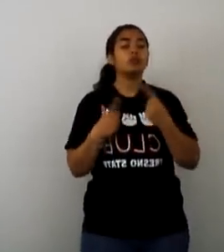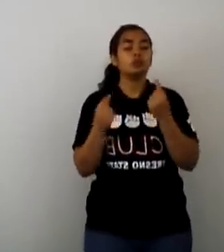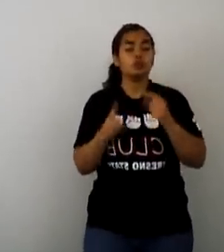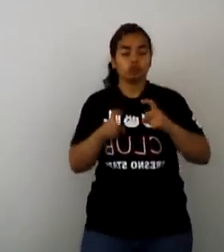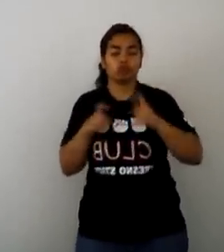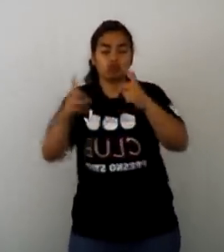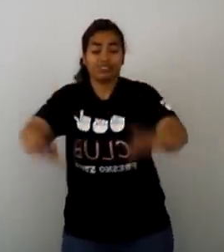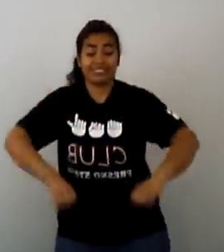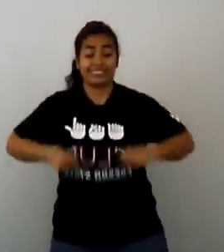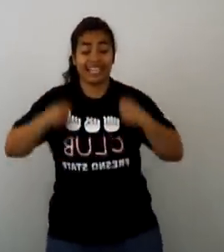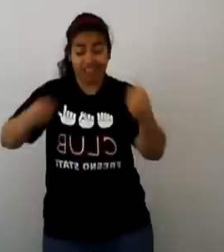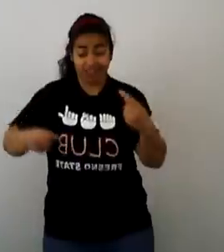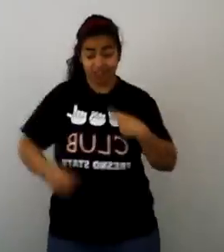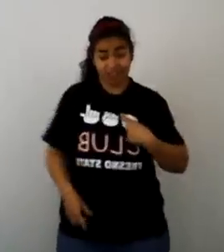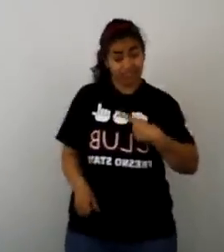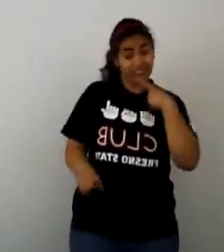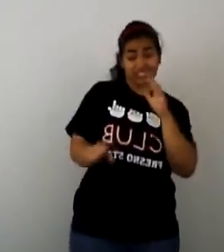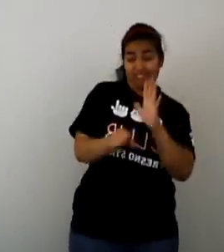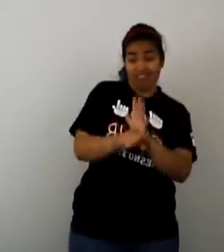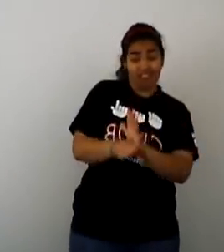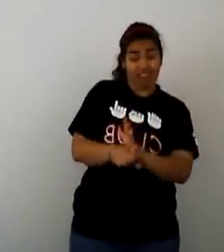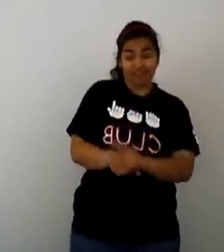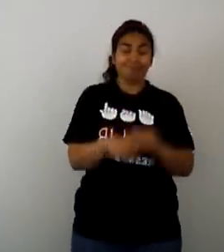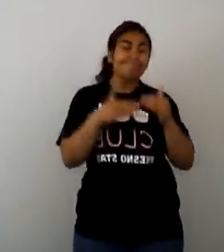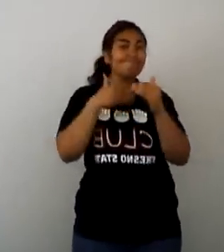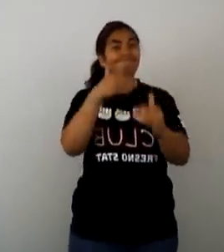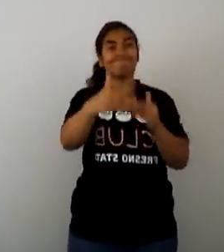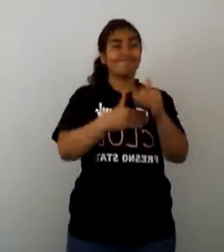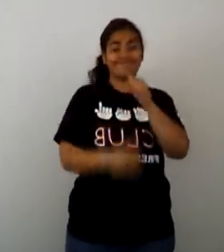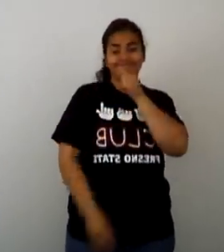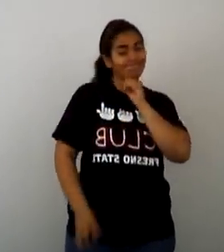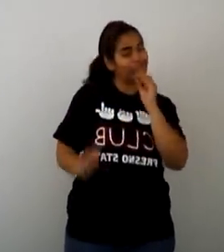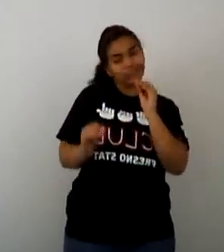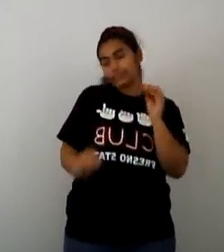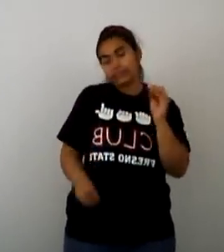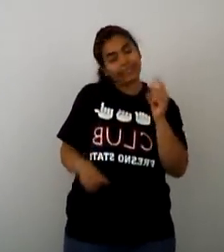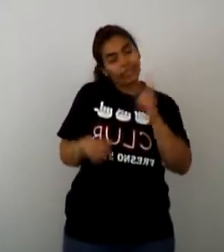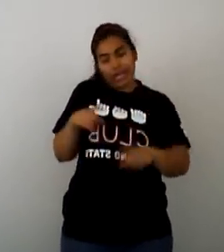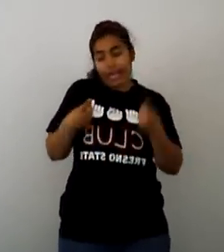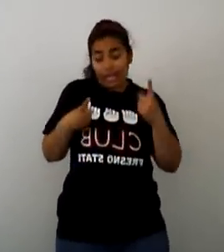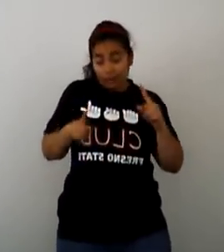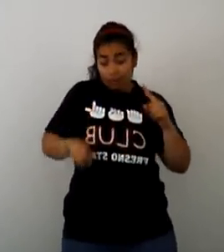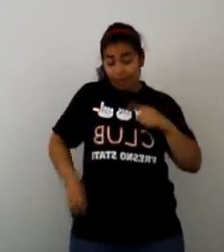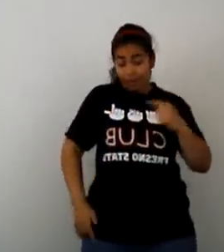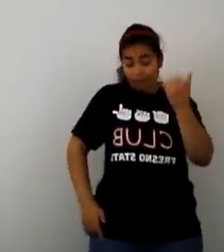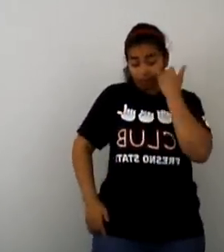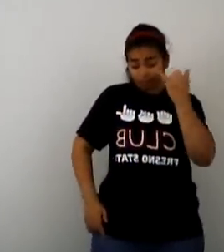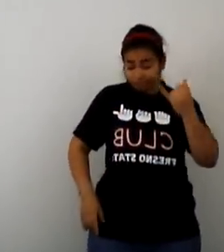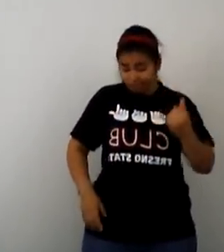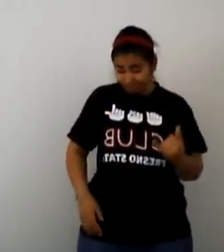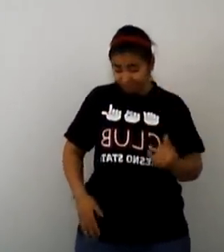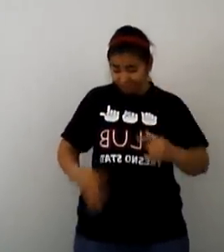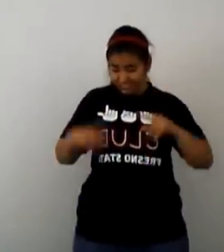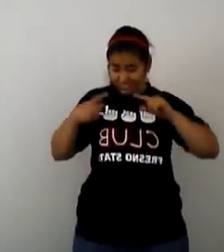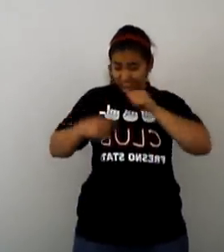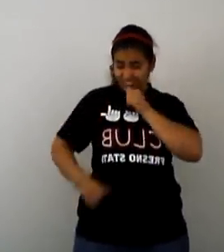garantizo camino sin sufrimiento Pero siempre te daré la victoria en vez de lamento Nuevo levantamiento, pleno